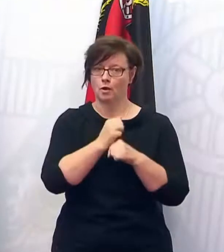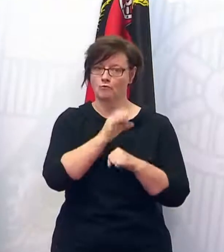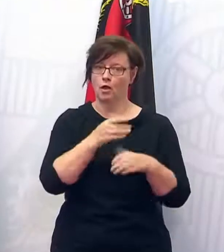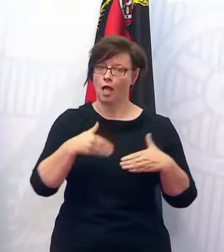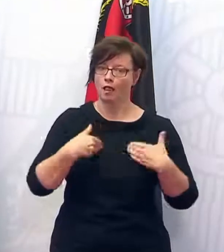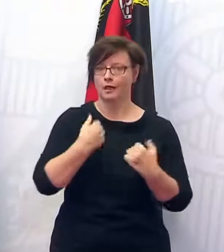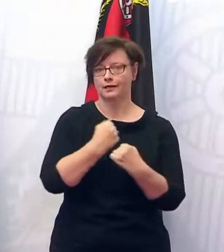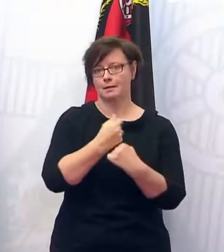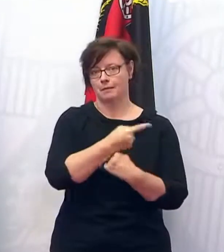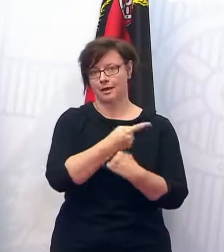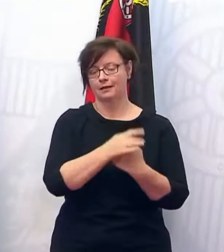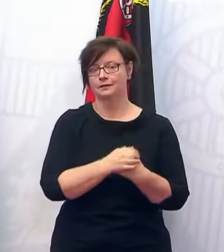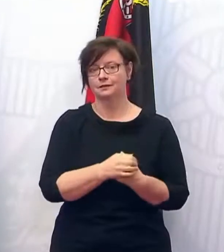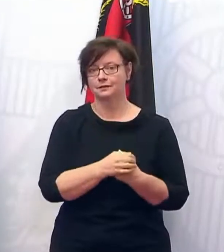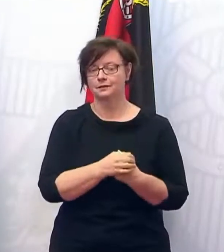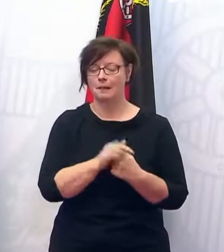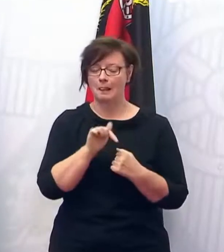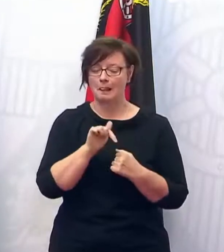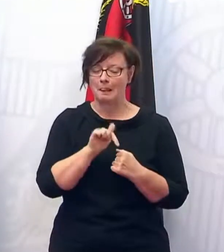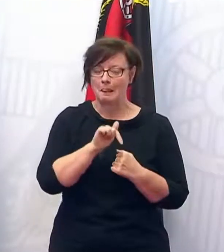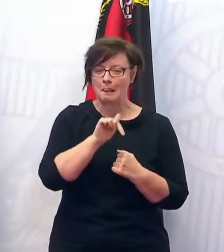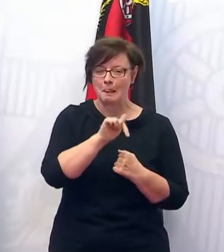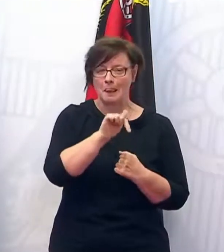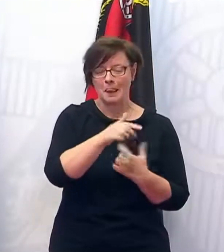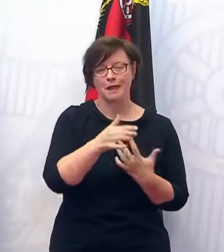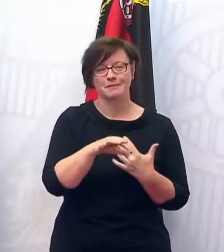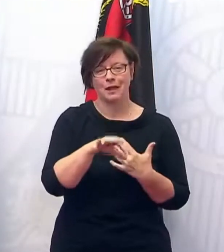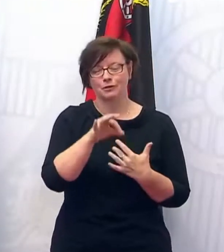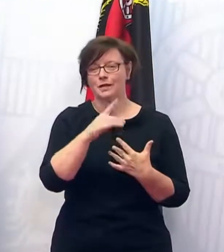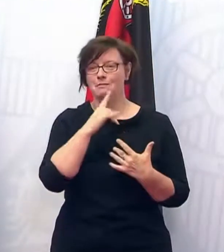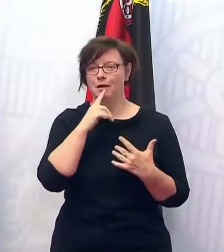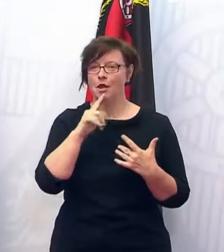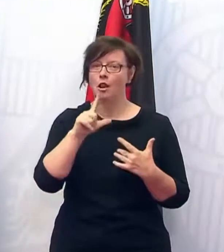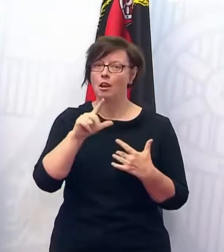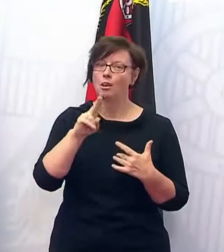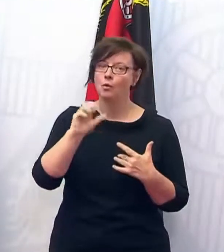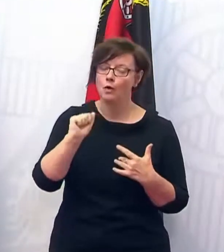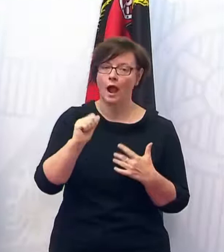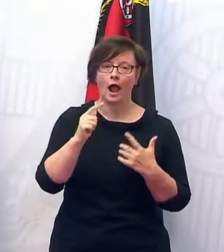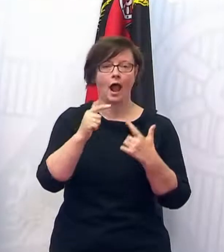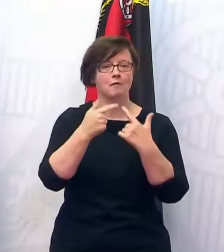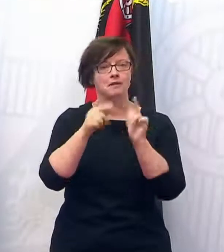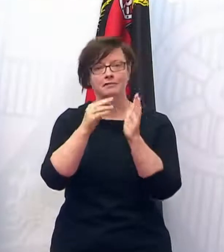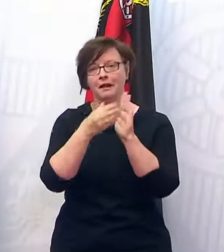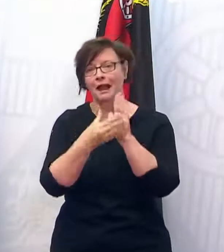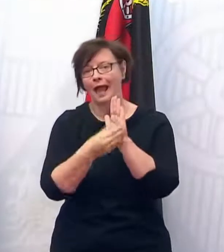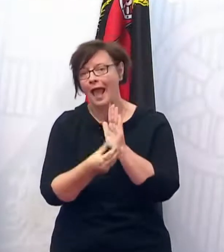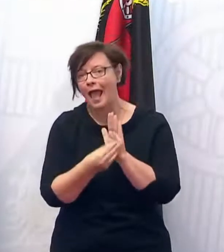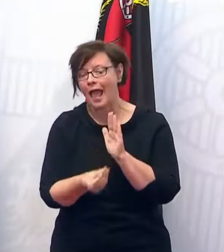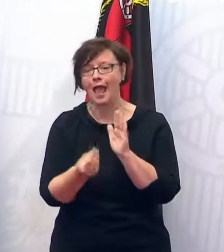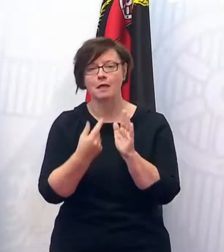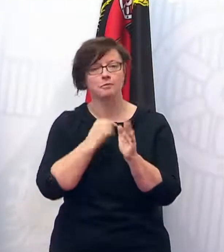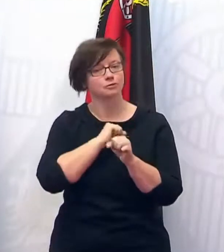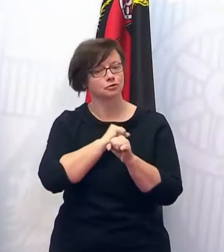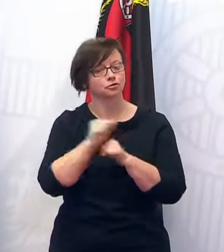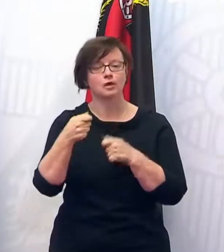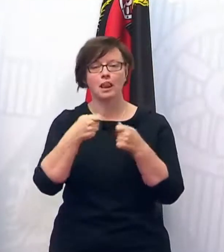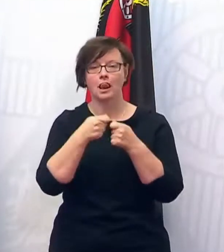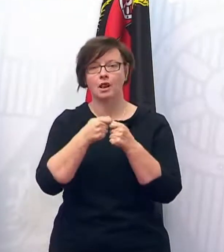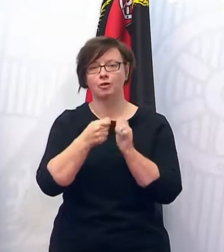leicht fällt. Die haben mit wenigen Ausnahmen jetzt alles Sormas und auch Luca und können dann möglich sehr einfach auch